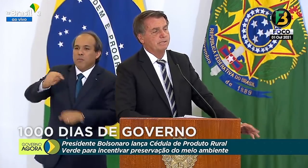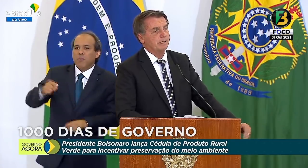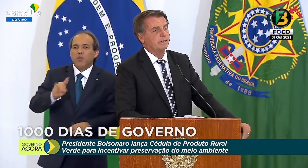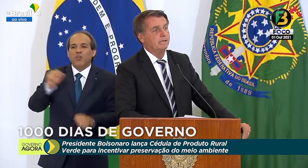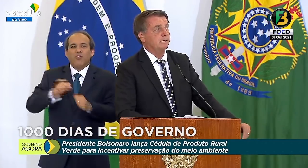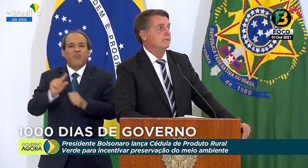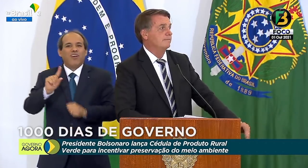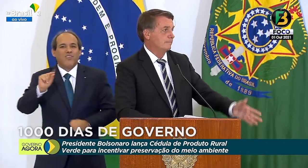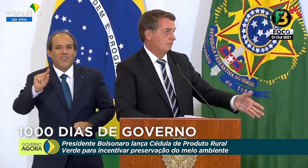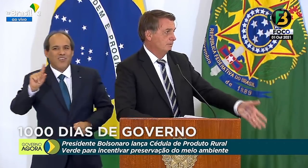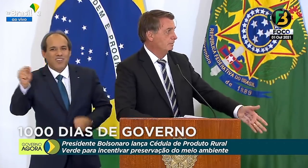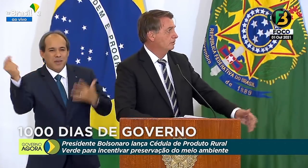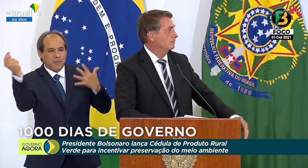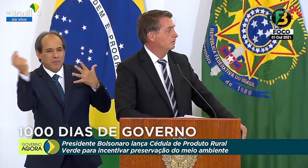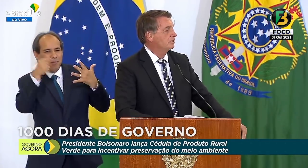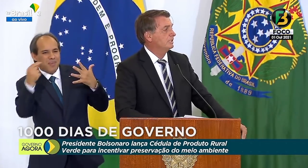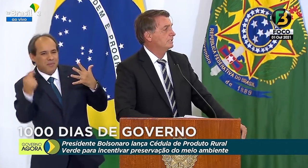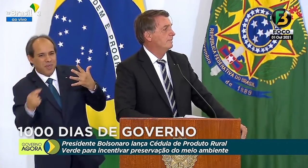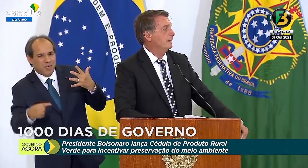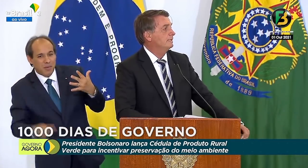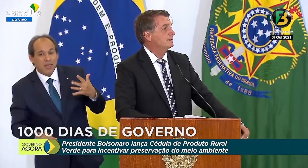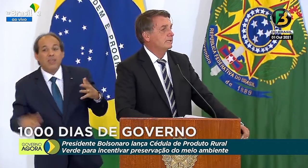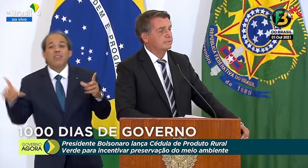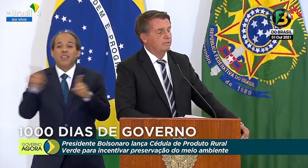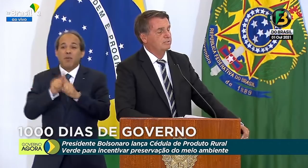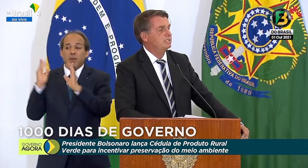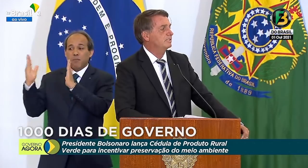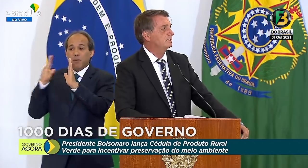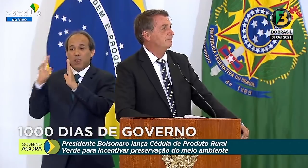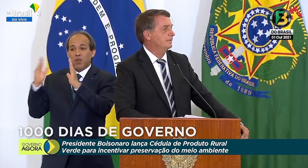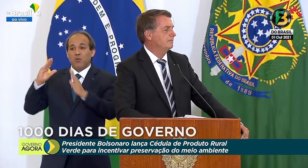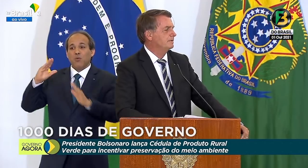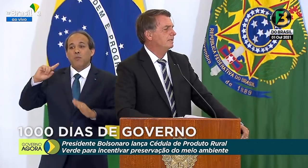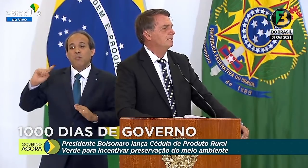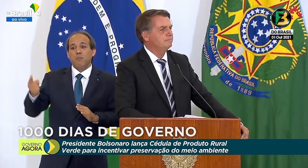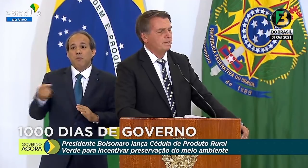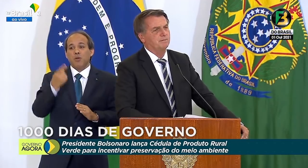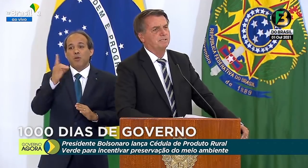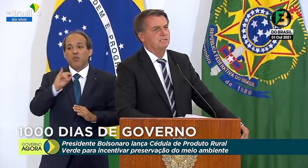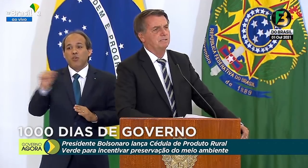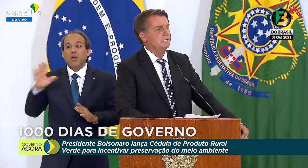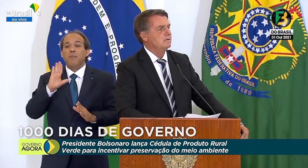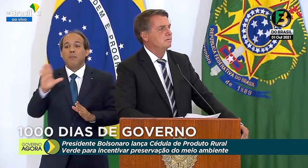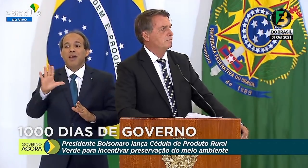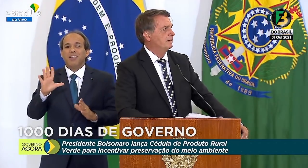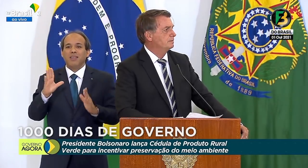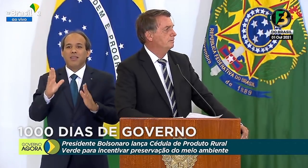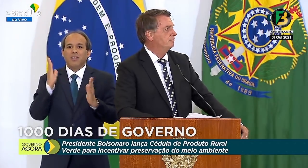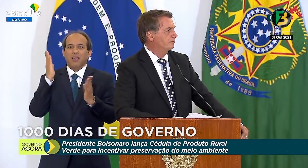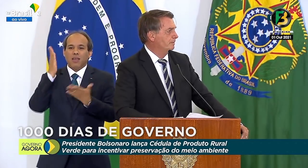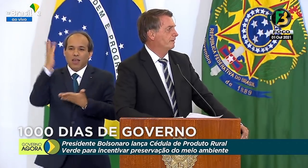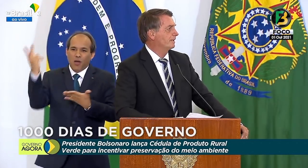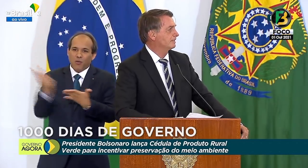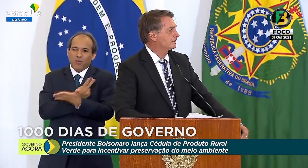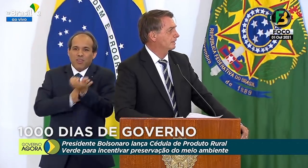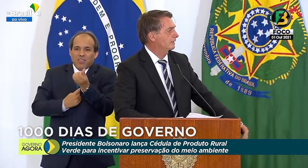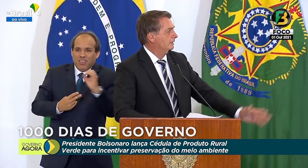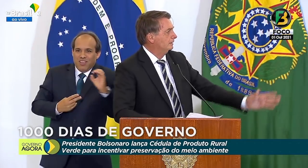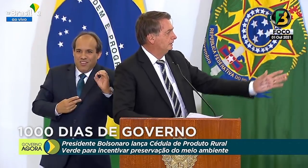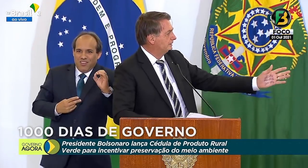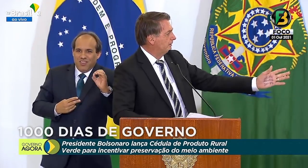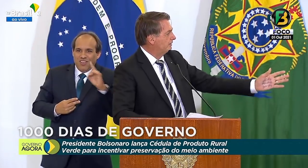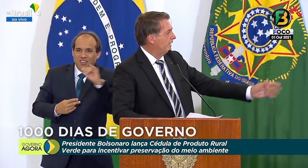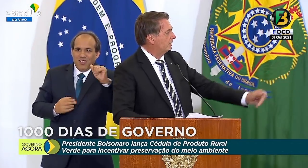Não se esquecer que, no meio dos mil dias, 600 dias de pandemia. E mesmo assim, o Brasil foi para frente.